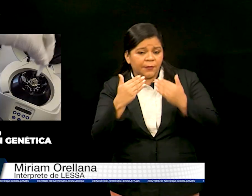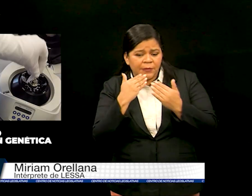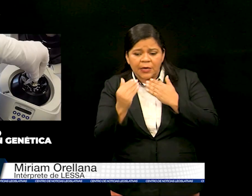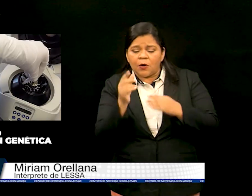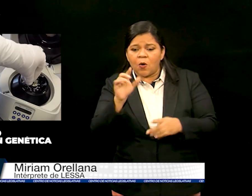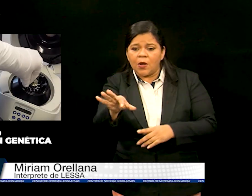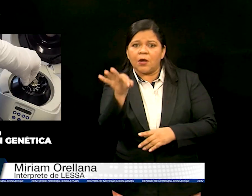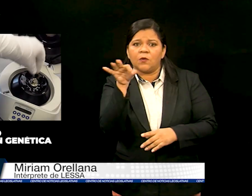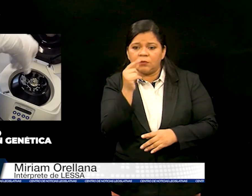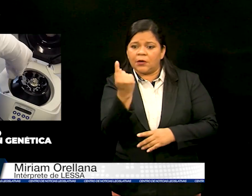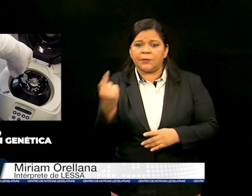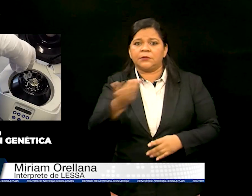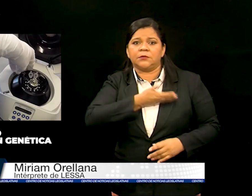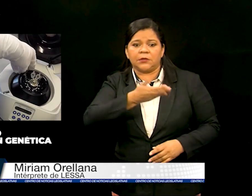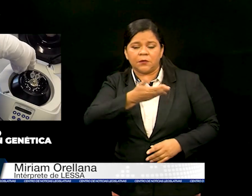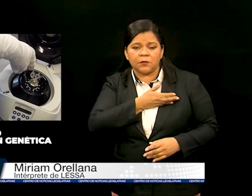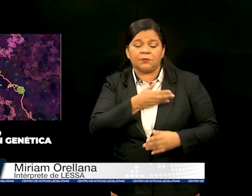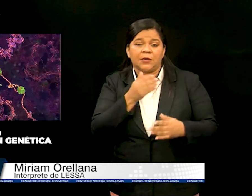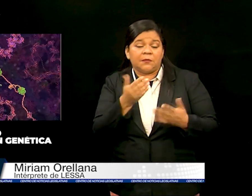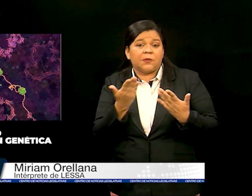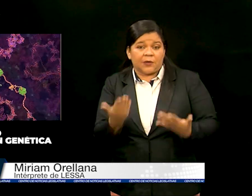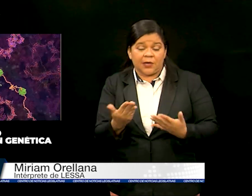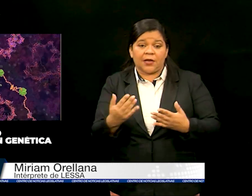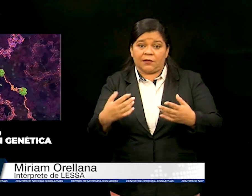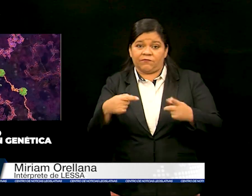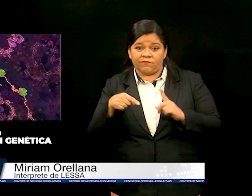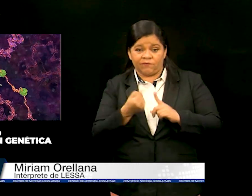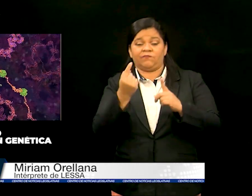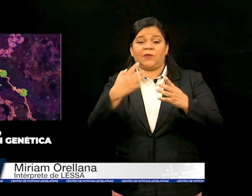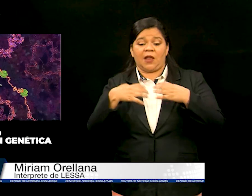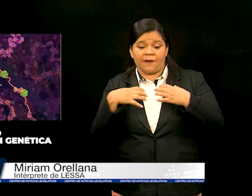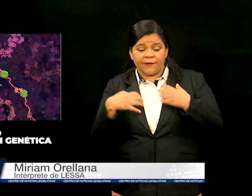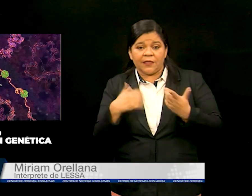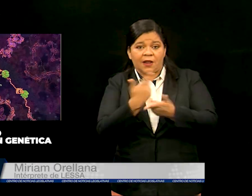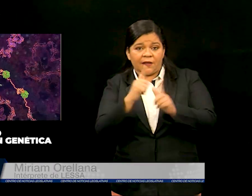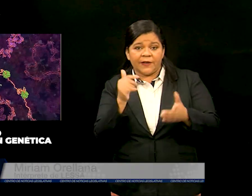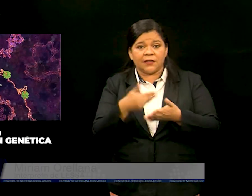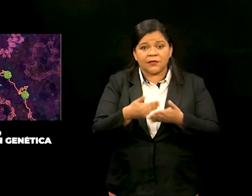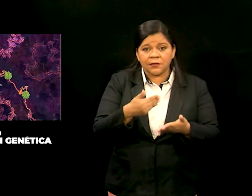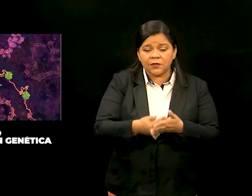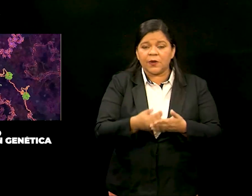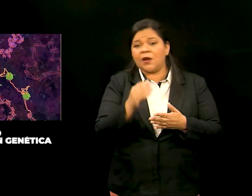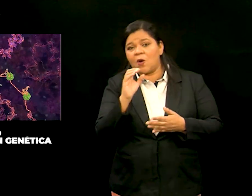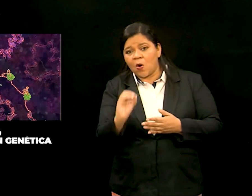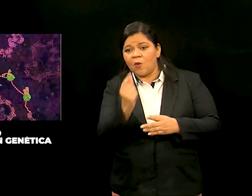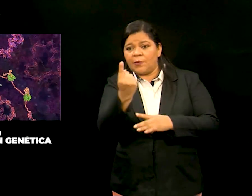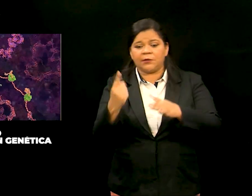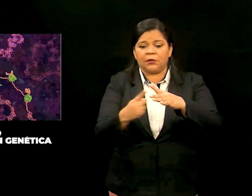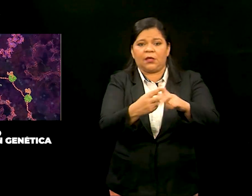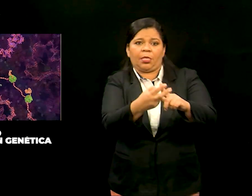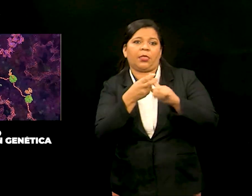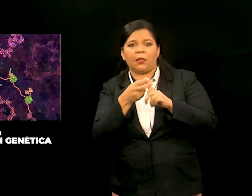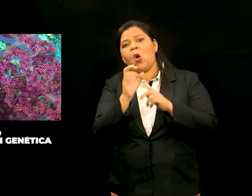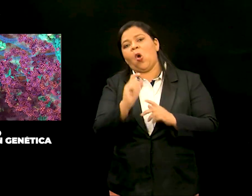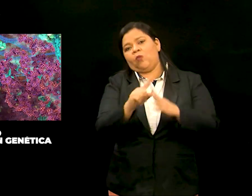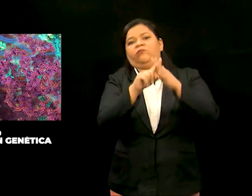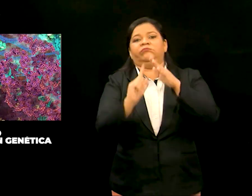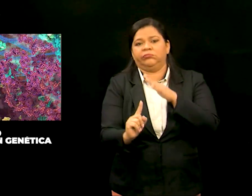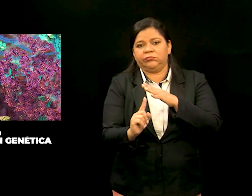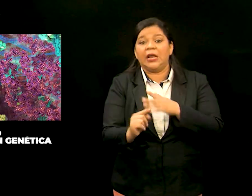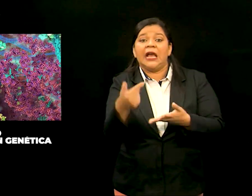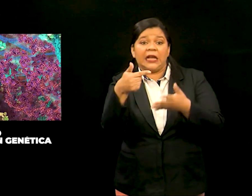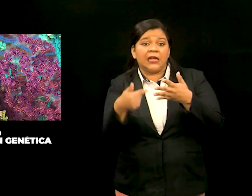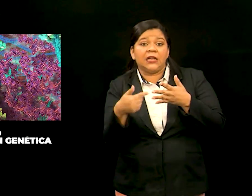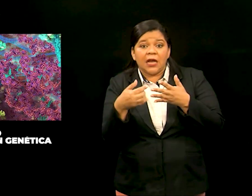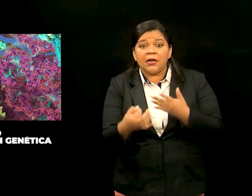delitos relativos a la vida, libertad sexual, desapariciones y delitos conexos a los anteriores. La ley